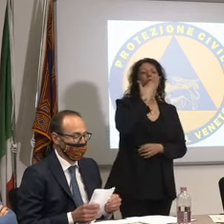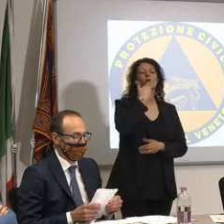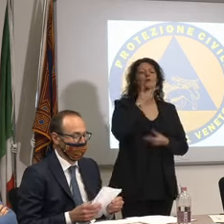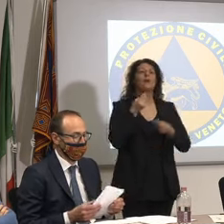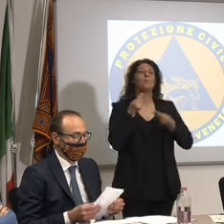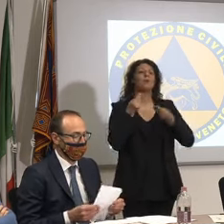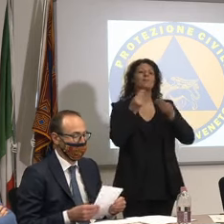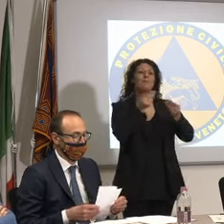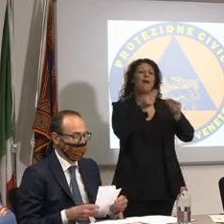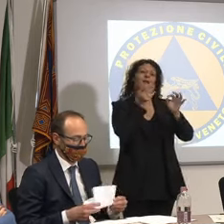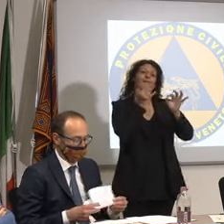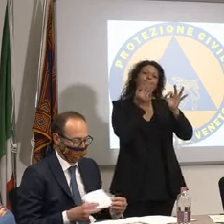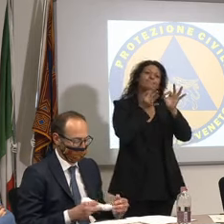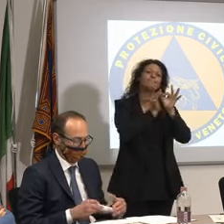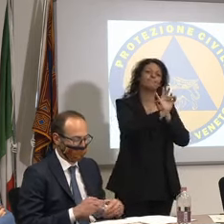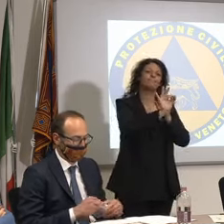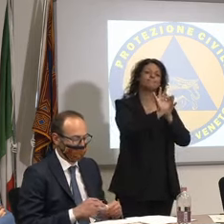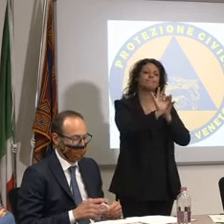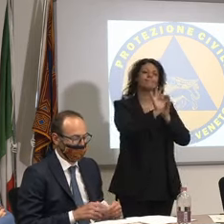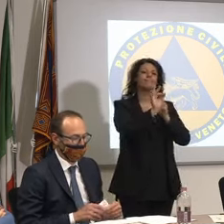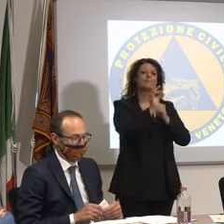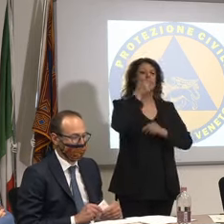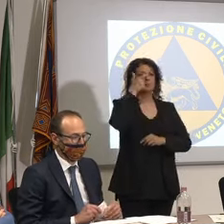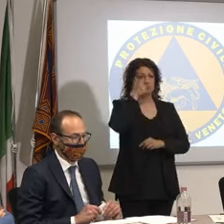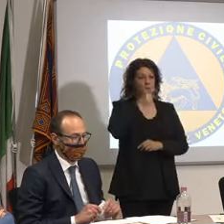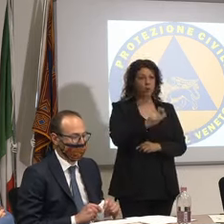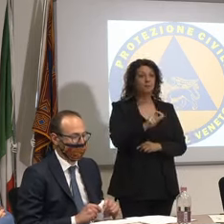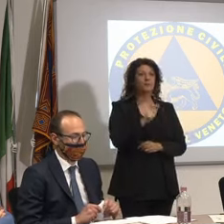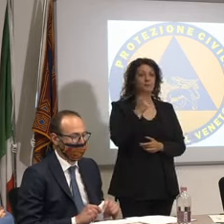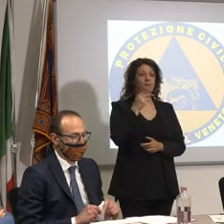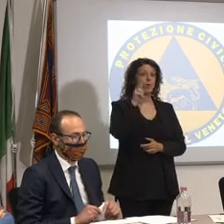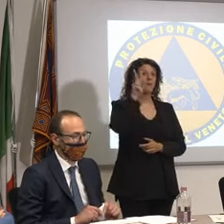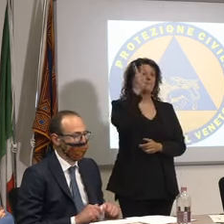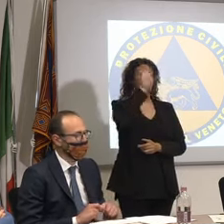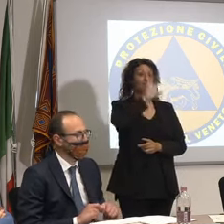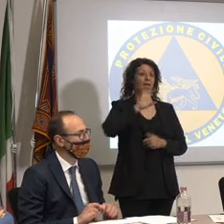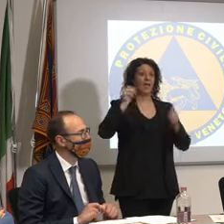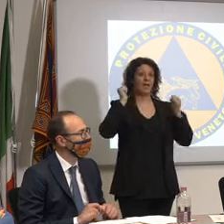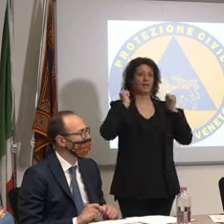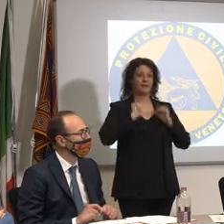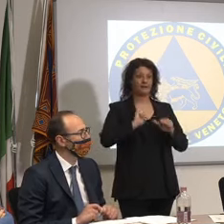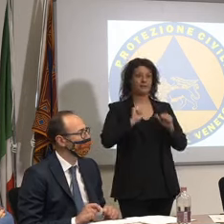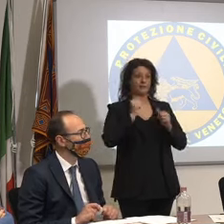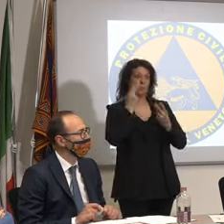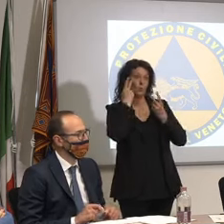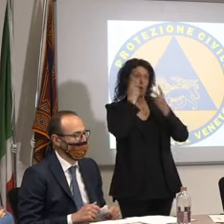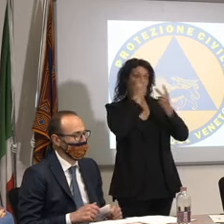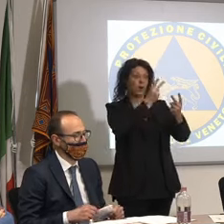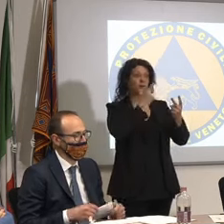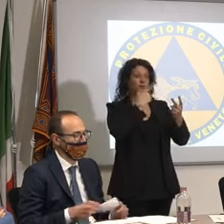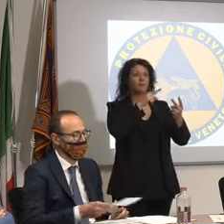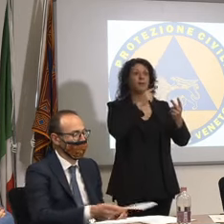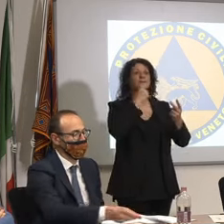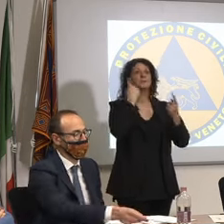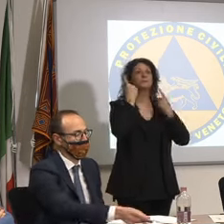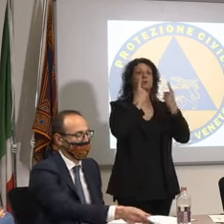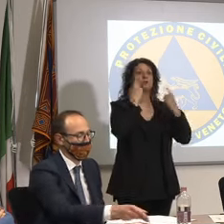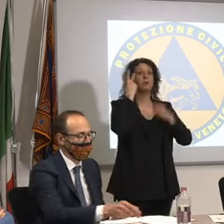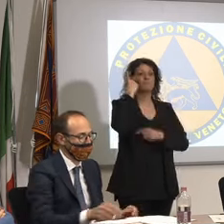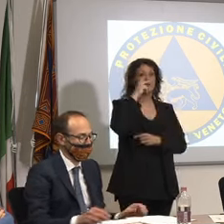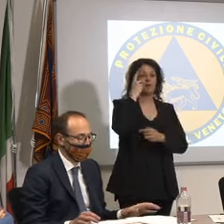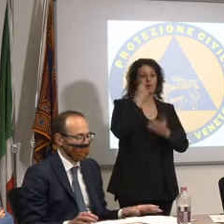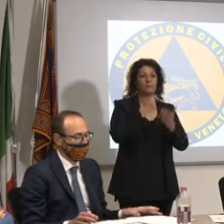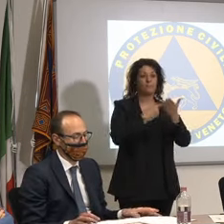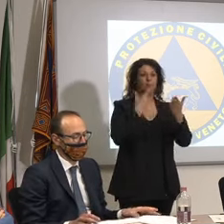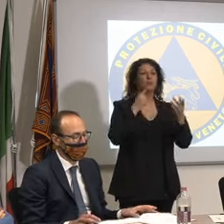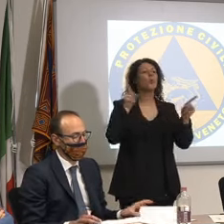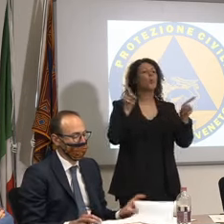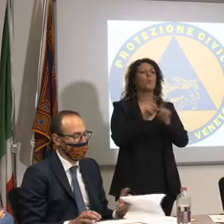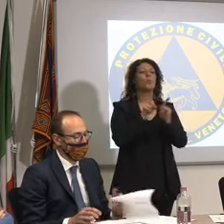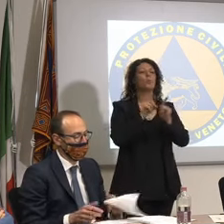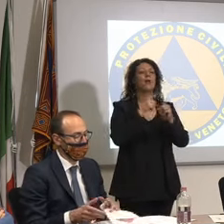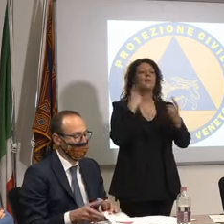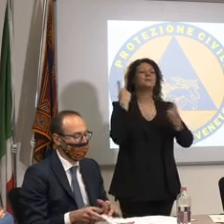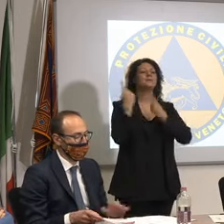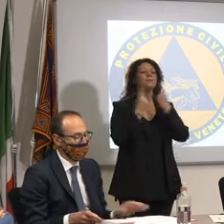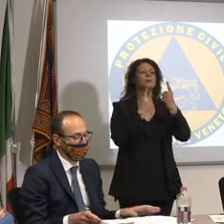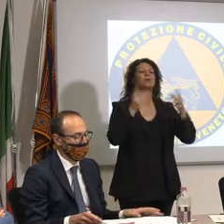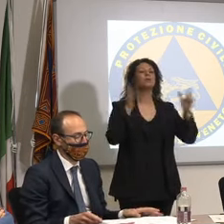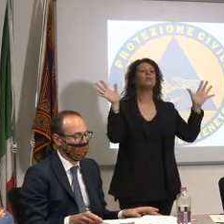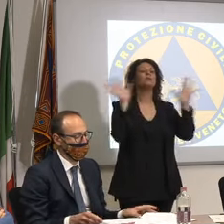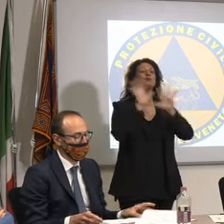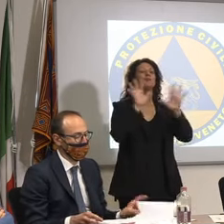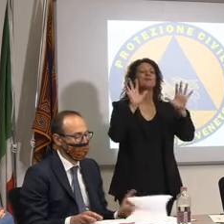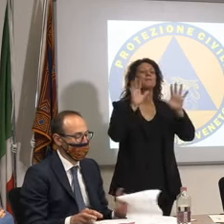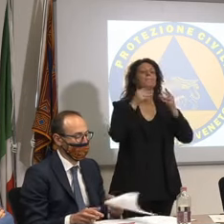lo dico al mondo intero che guarda con attenzione questa partita come accadrà anche per la mostra del cinema di venezia e per l'arena di verona